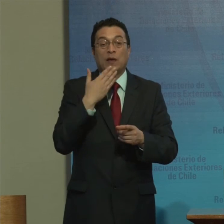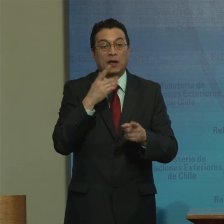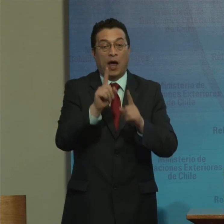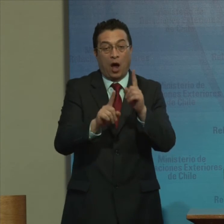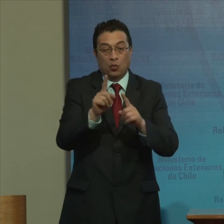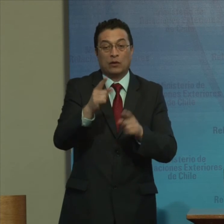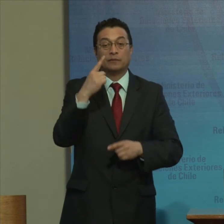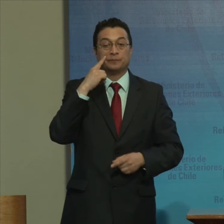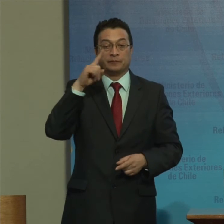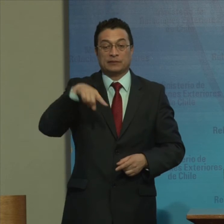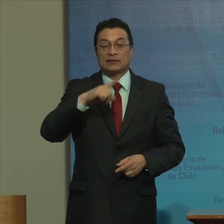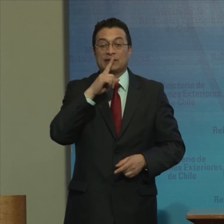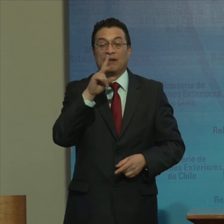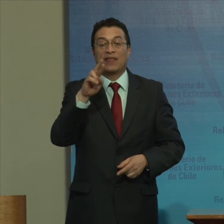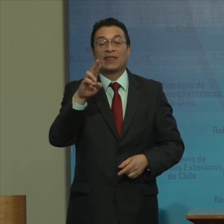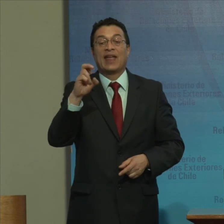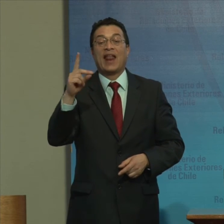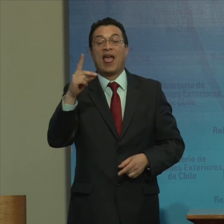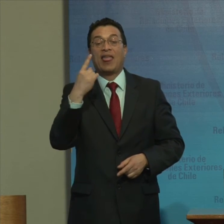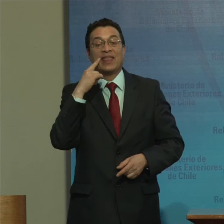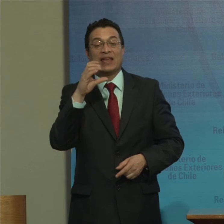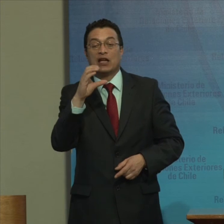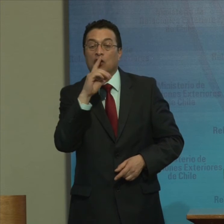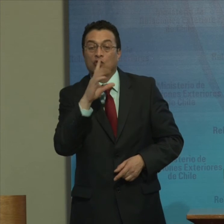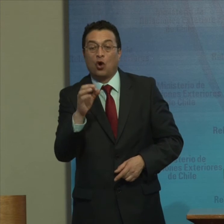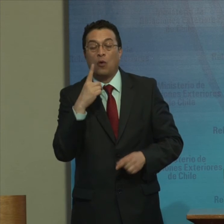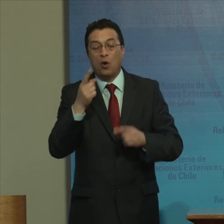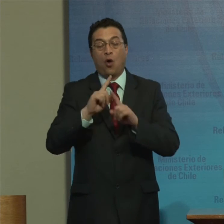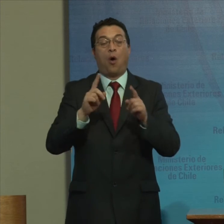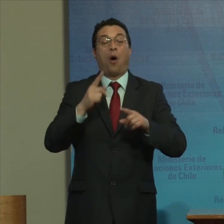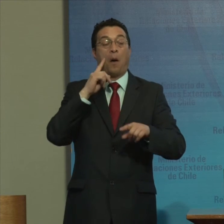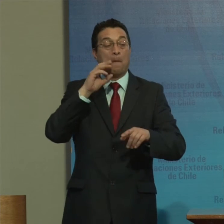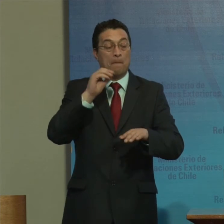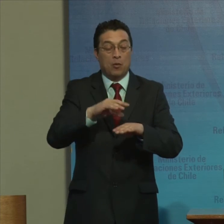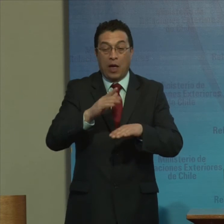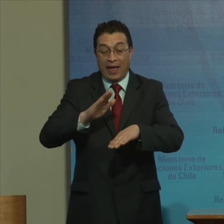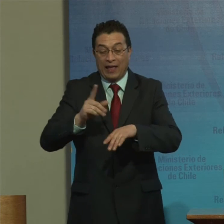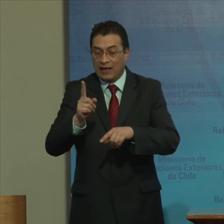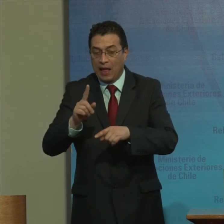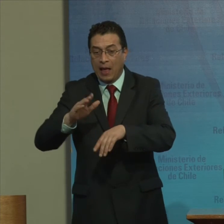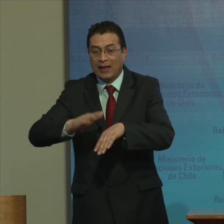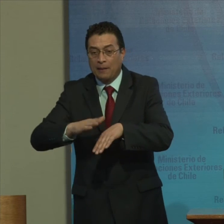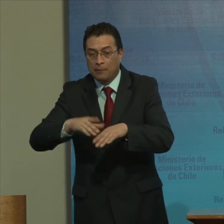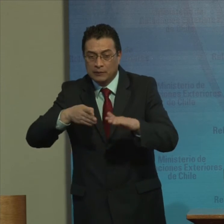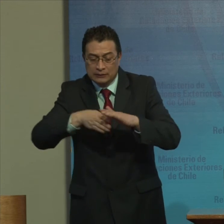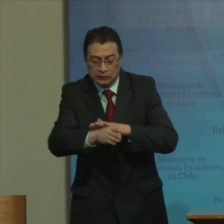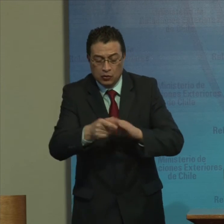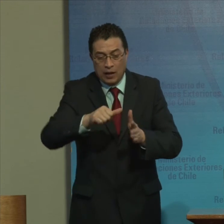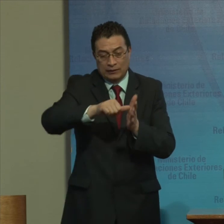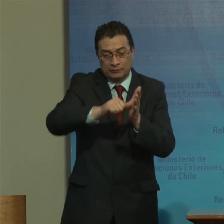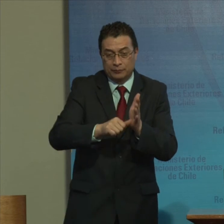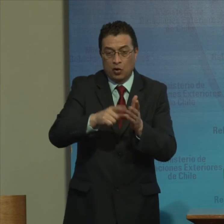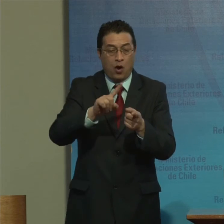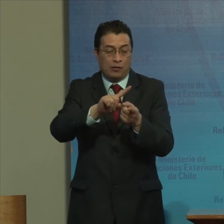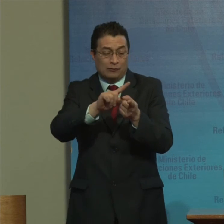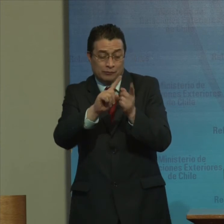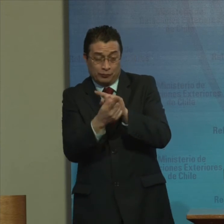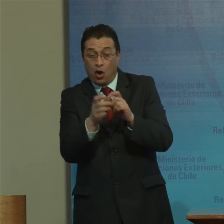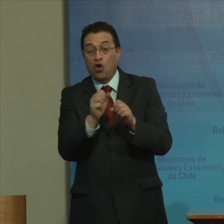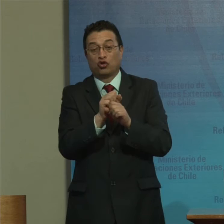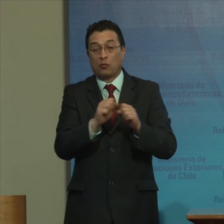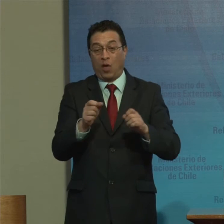Declaradas Interdictas Como requisito Indispensable Para toda Intervención Quirúrgica O tratamiento Médico Irreversible